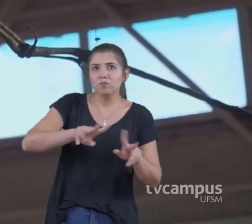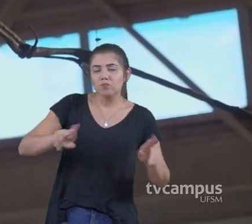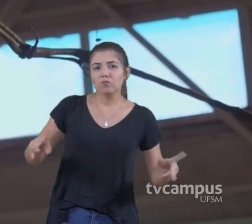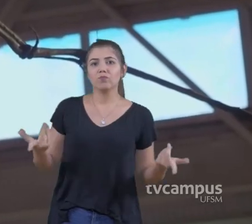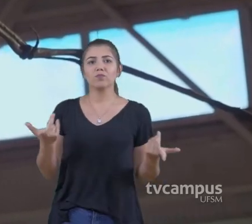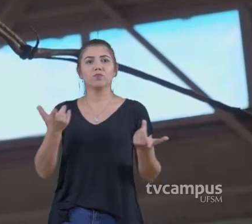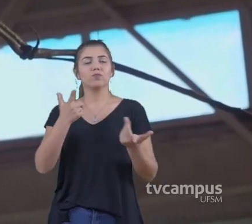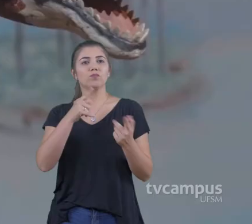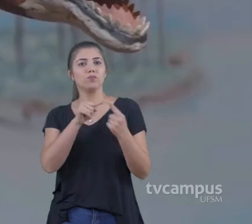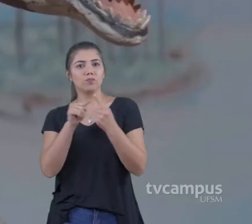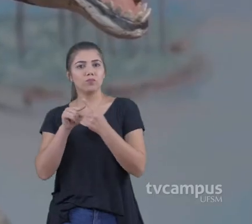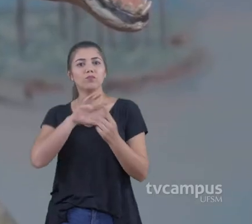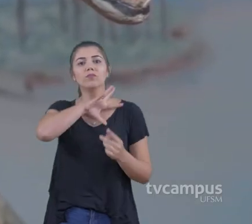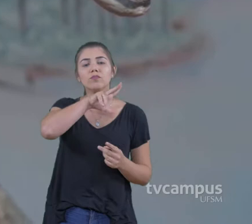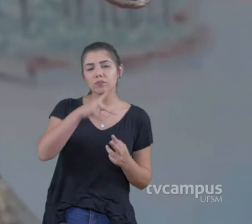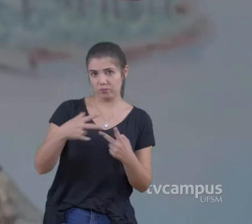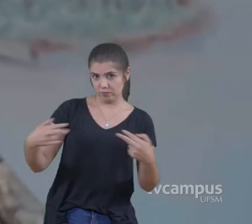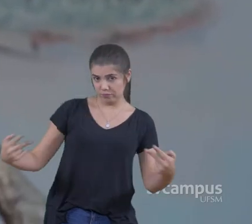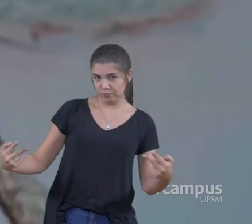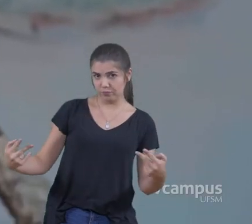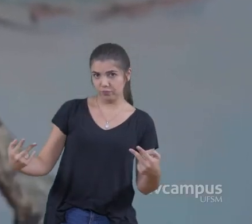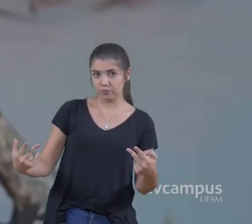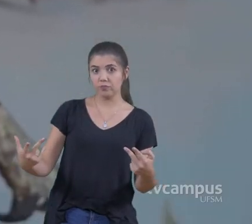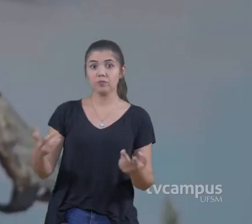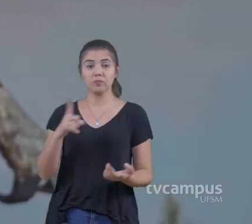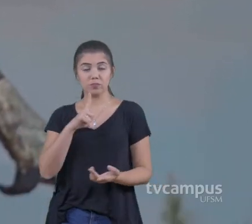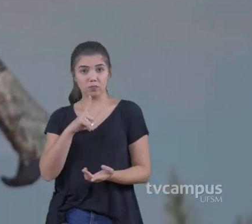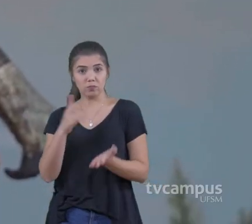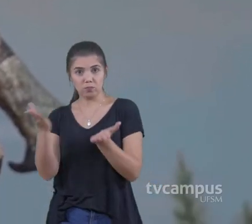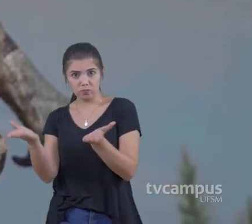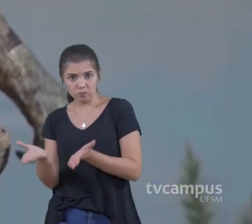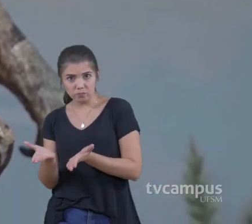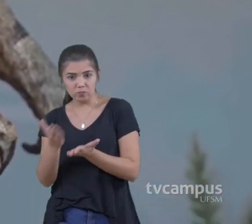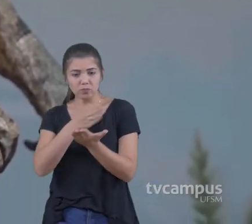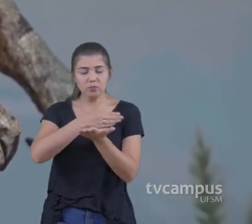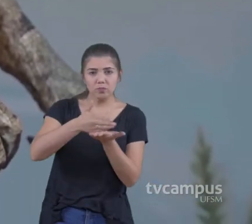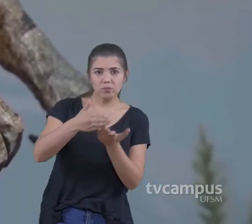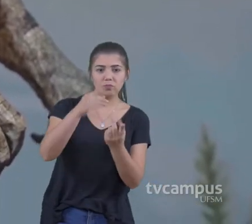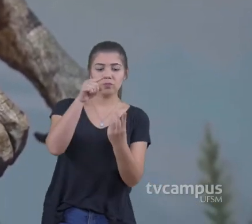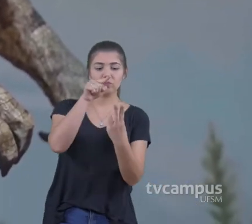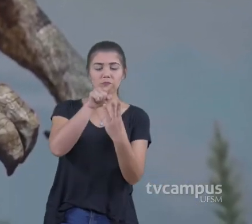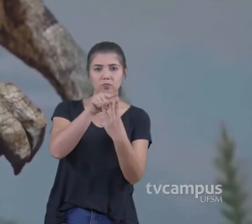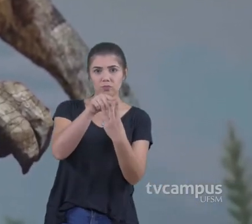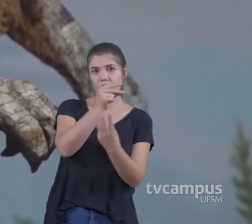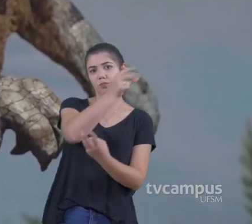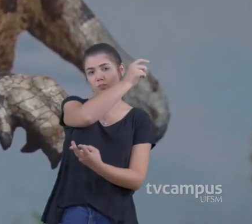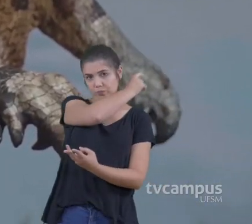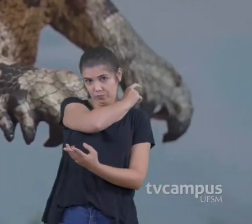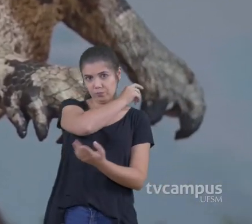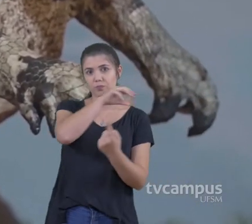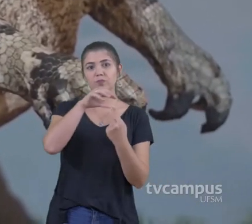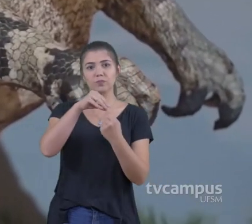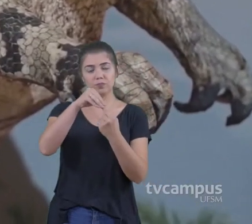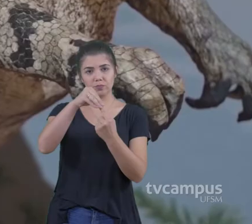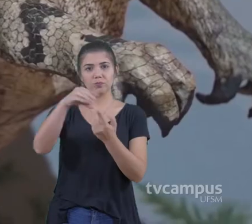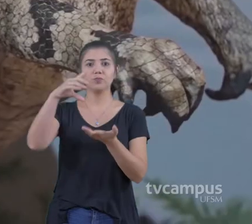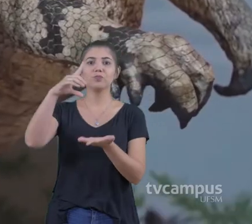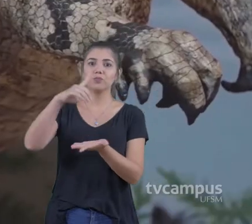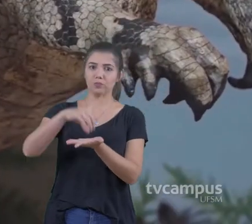animais que a gente tem hoje Surgiram exatamente no Triássico Entre elas, acho que a linhagem mais importante em paleontologia, em